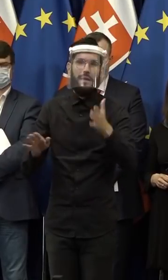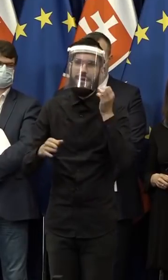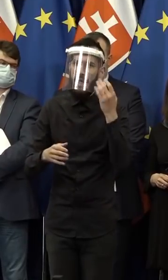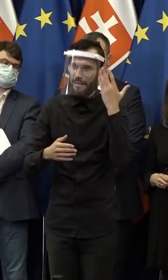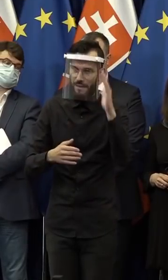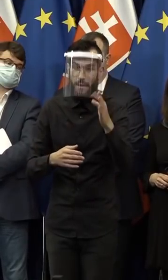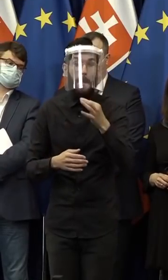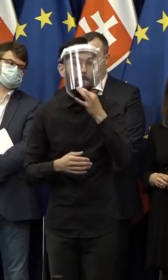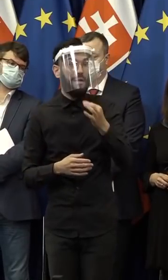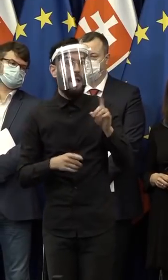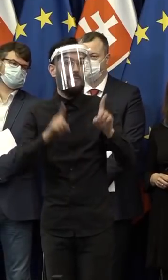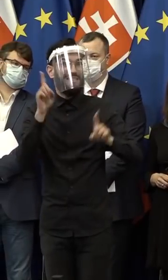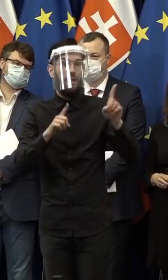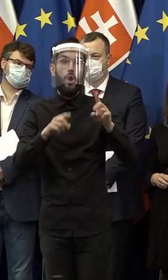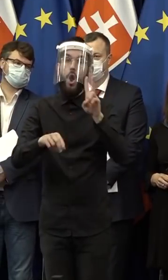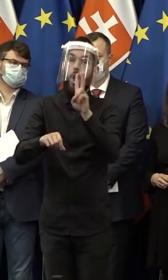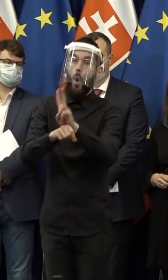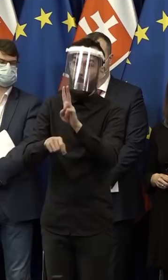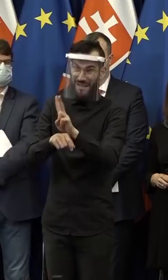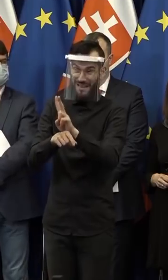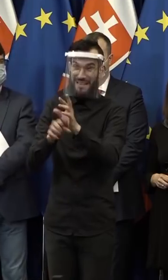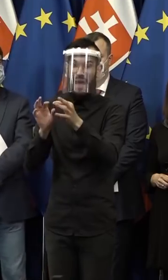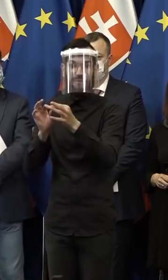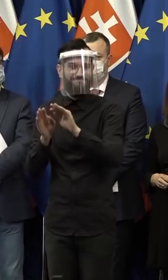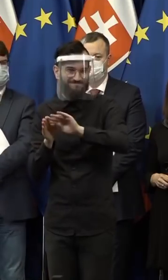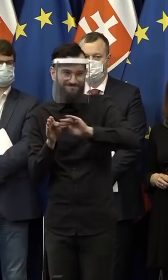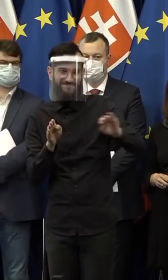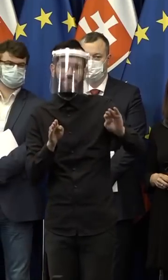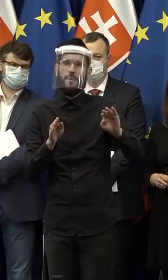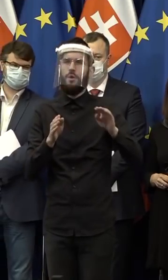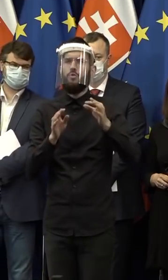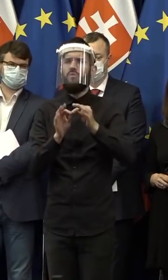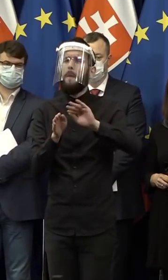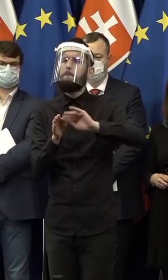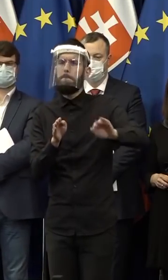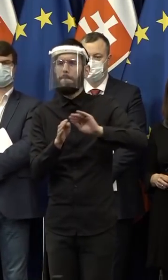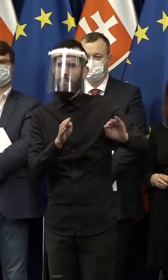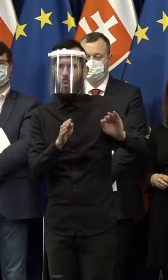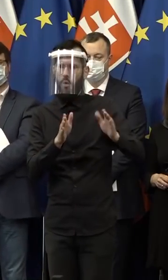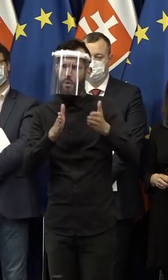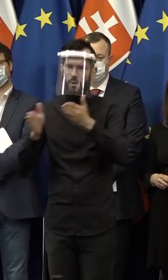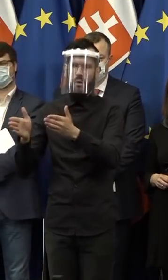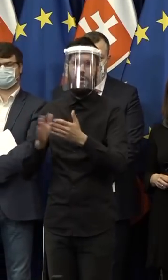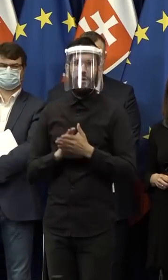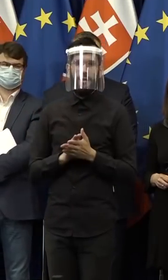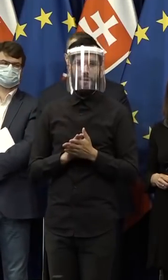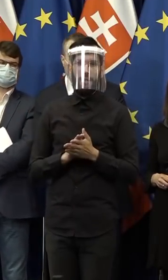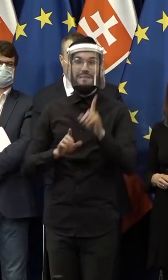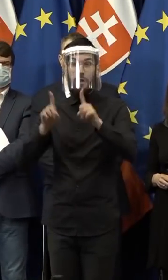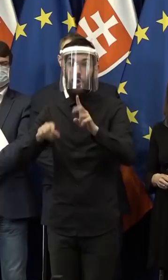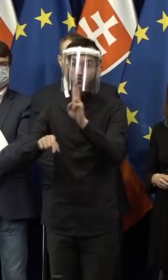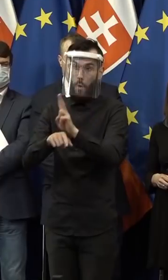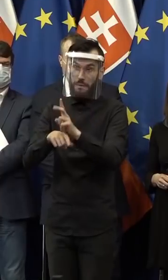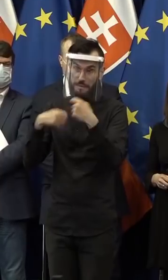môžete začať naplňať aj niektoré opatrenia, ktoré sa netýkajú len na záchranu ľudí, zdravotníctva, ekonomiky, ale popri tom, či sa už niektoré